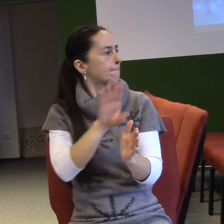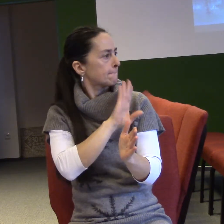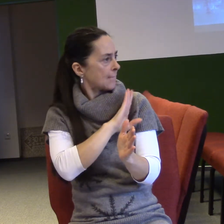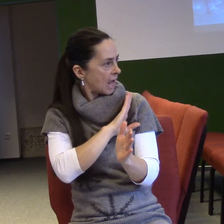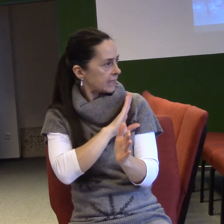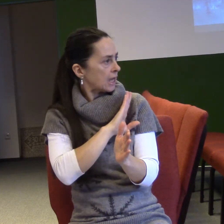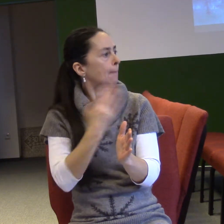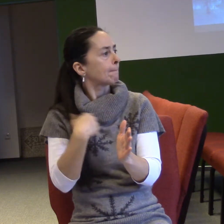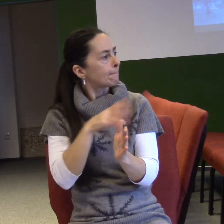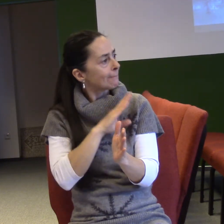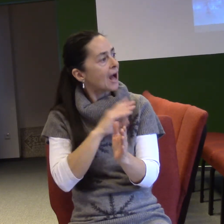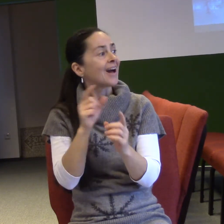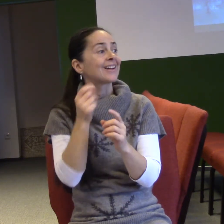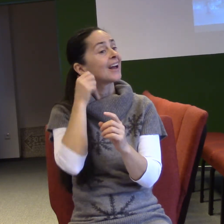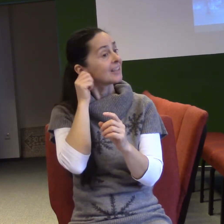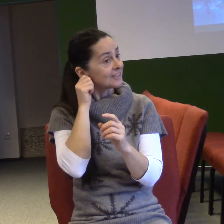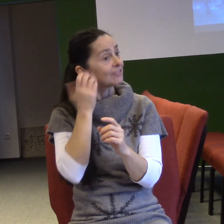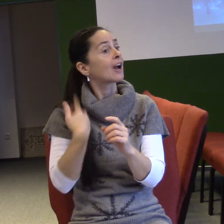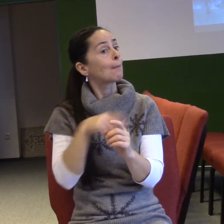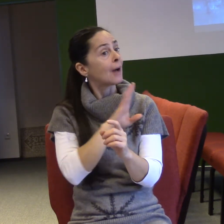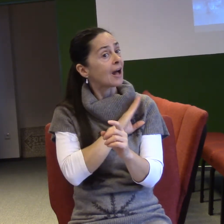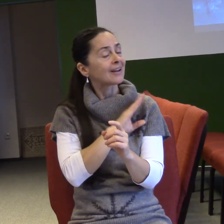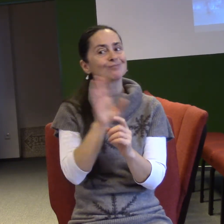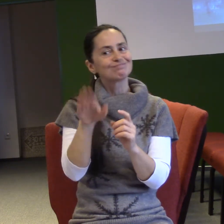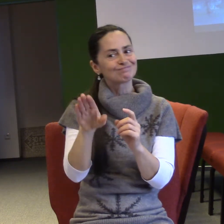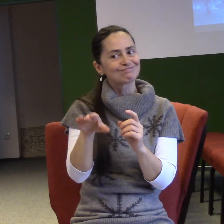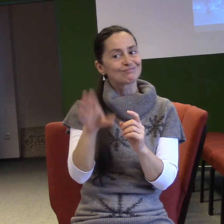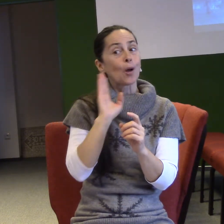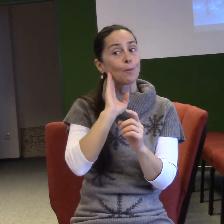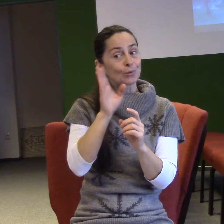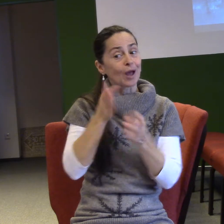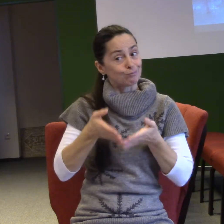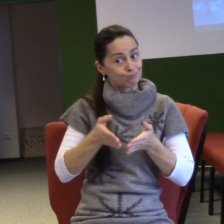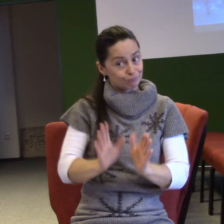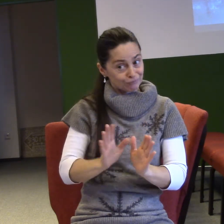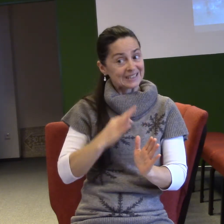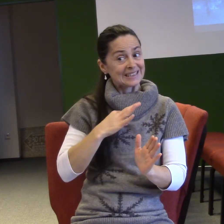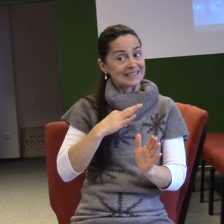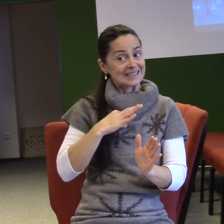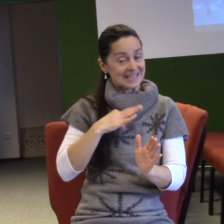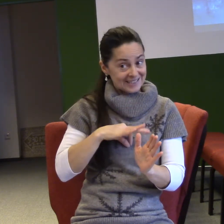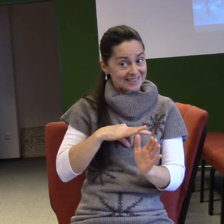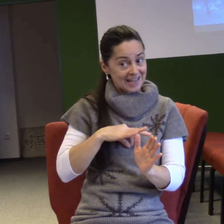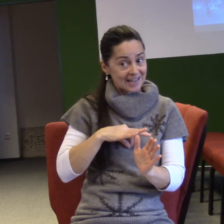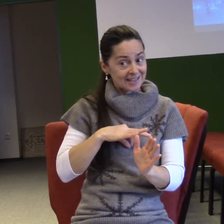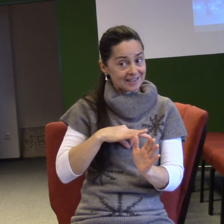Marii, dívce, a říká jí, že porodí spasitele světa. A ani k tomu nebude potřebovat chlapa.